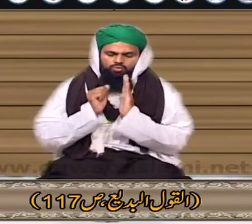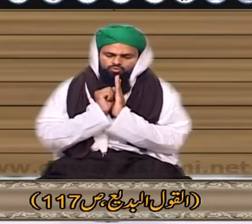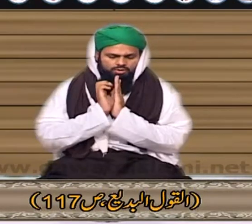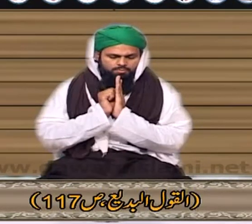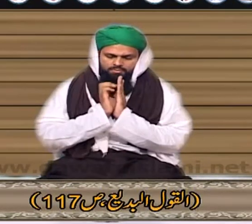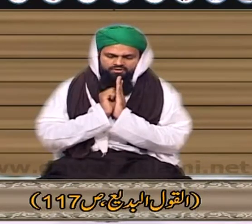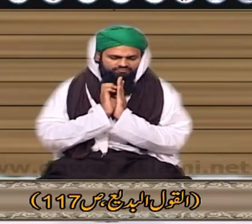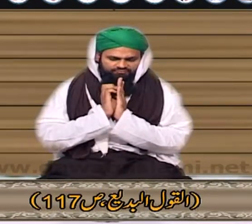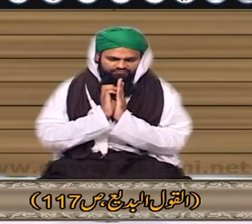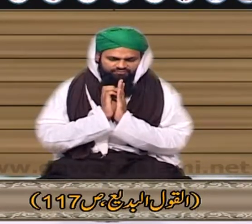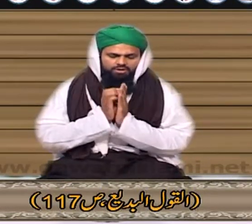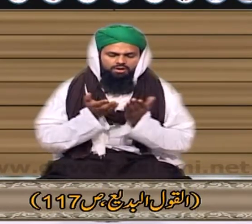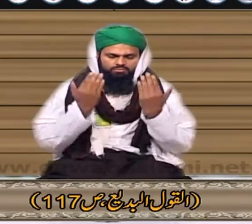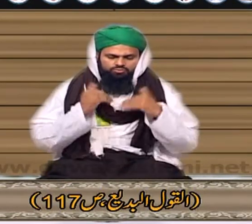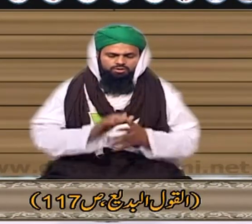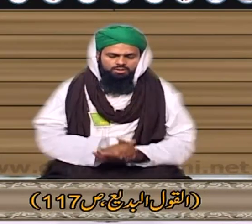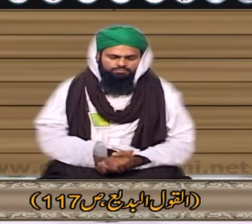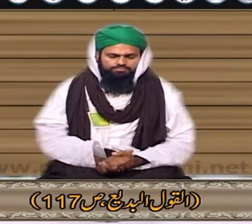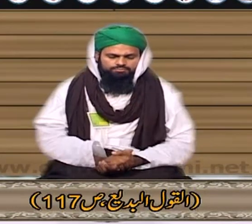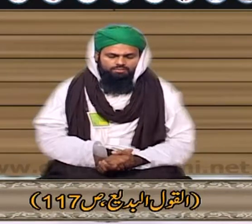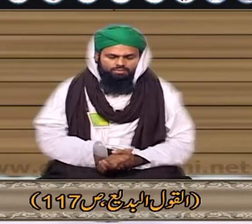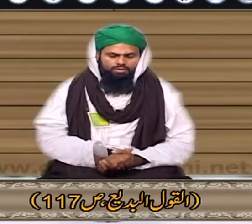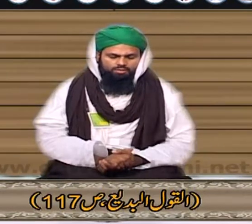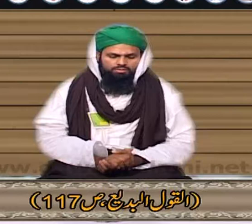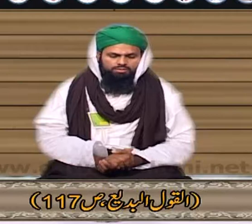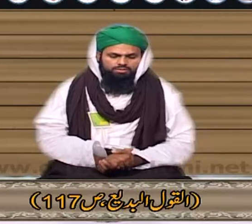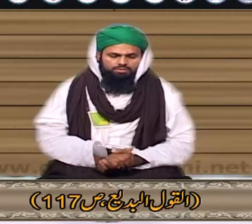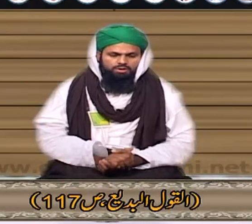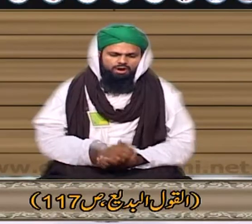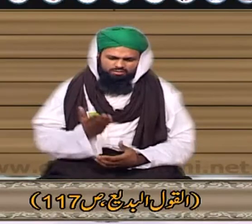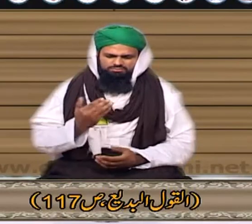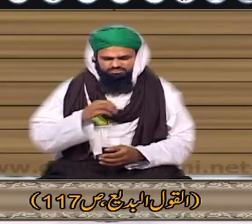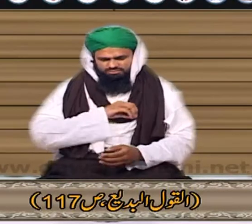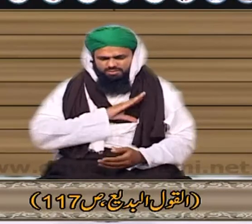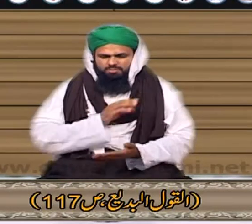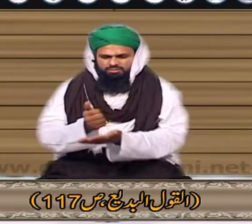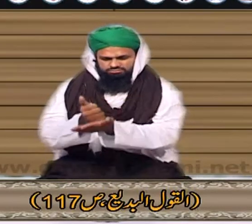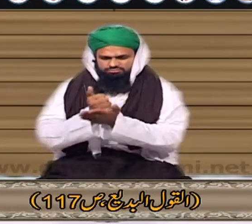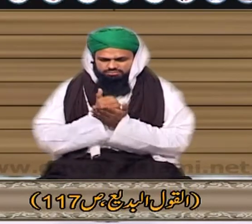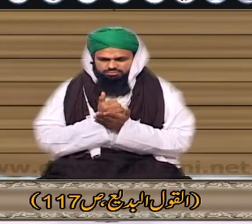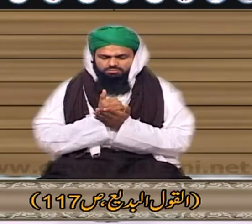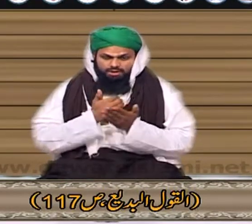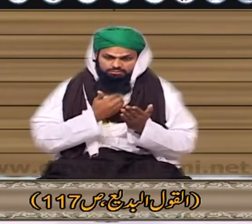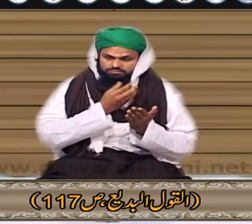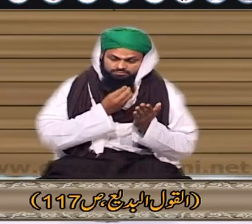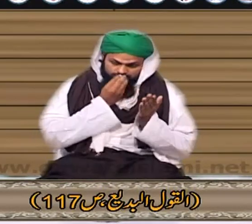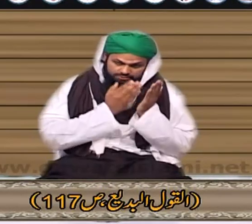عرض کیا کہ مجھے بھی کوئی ایسا عمل بتا دیں کہ میں جنتی ہو جاؤں